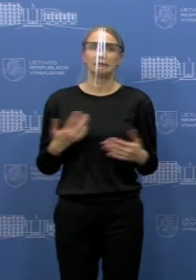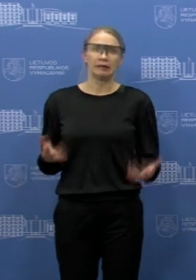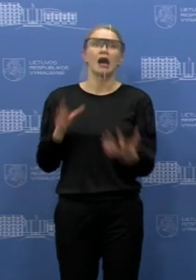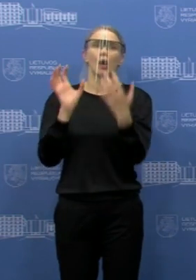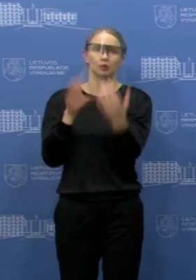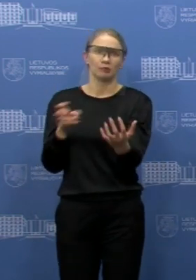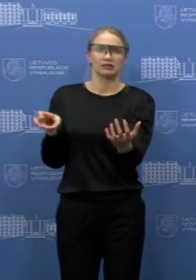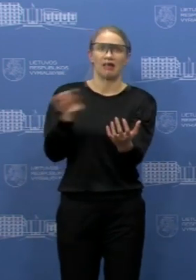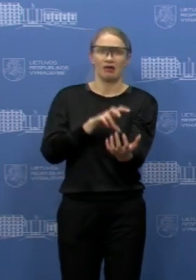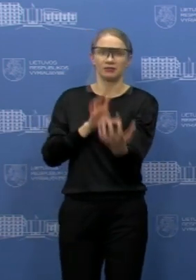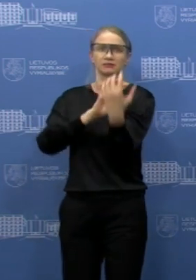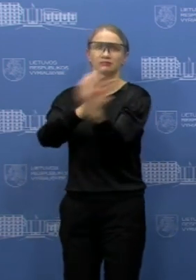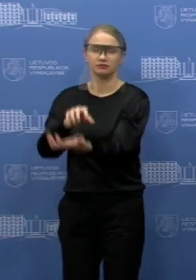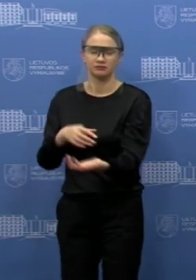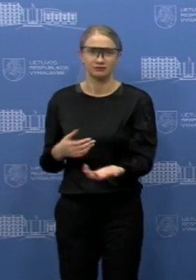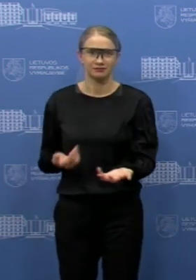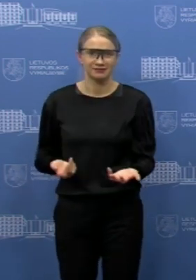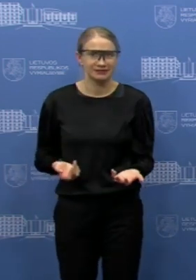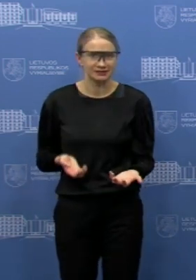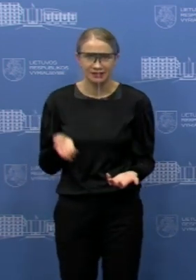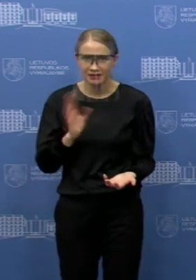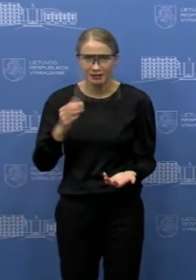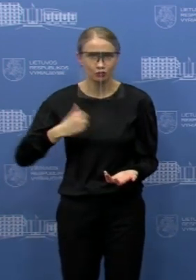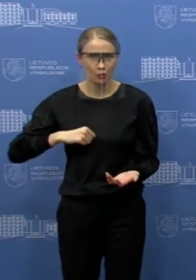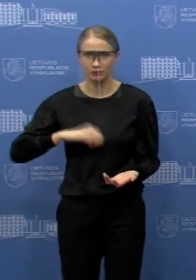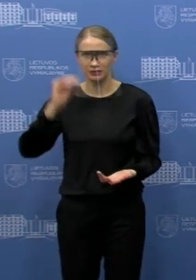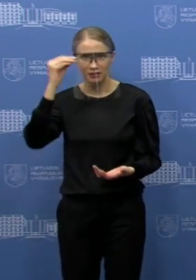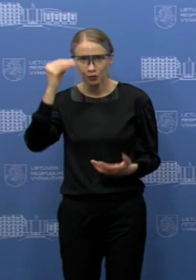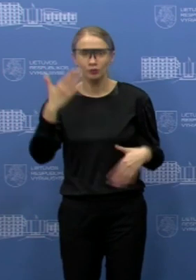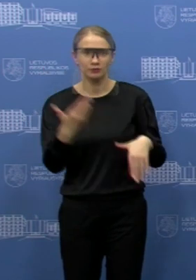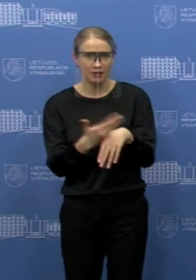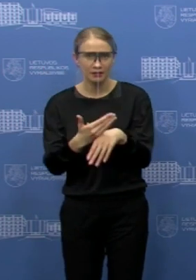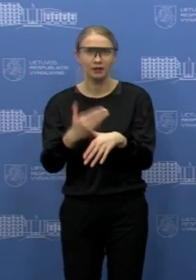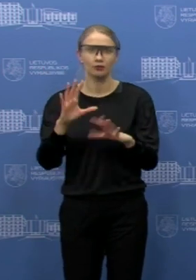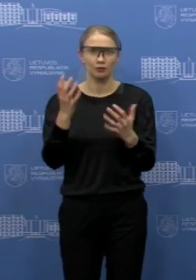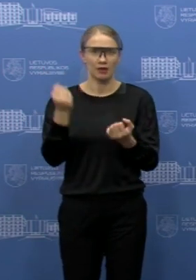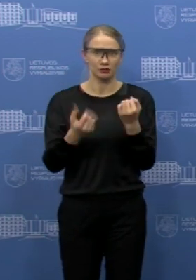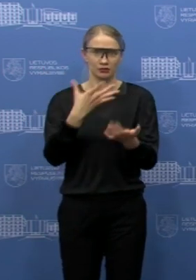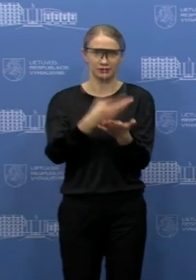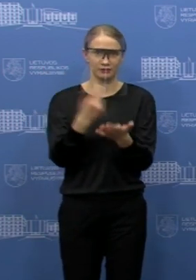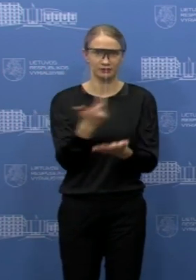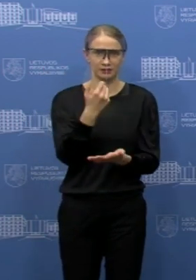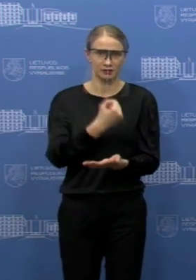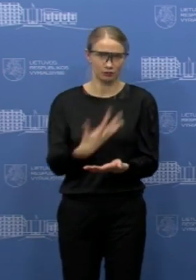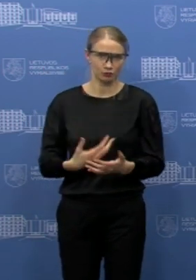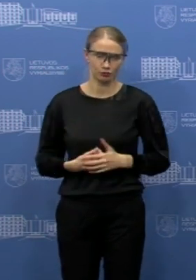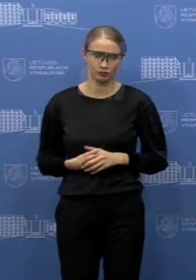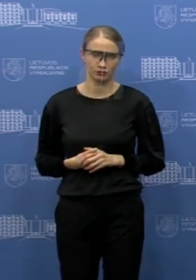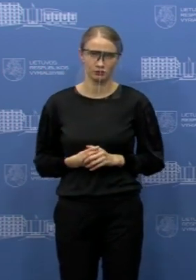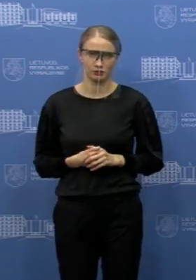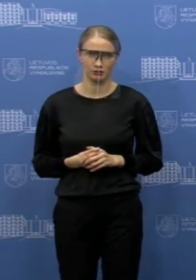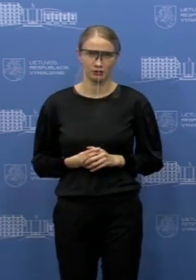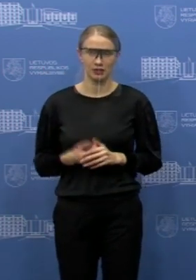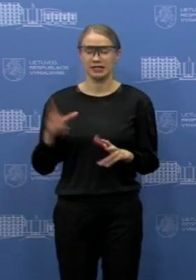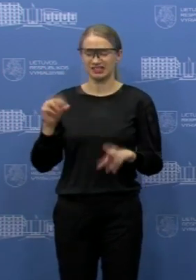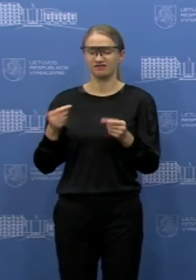transportu tarp miestiniais, autobusais ir panašiai. Tai tikrai tokias rizikas reikėtų suvaldyti ir